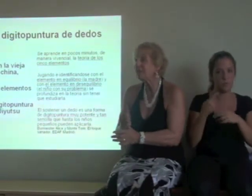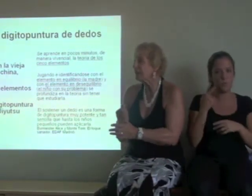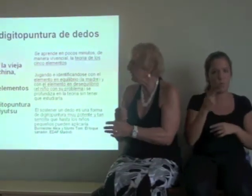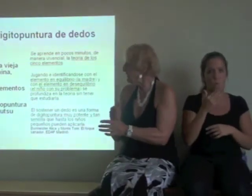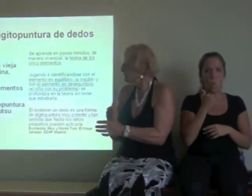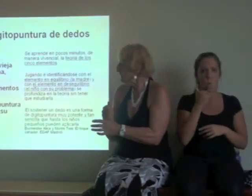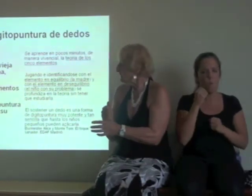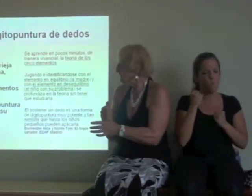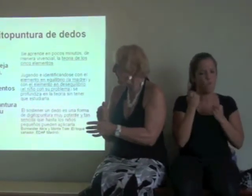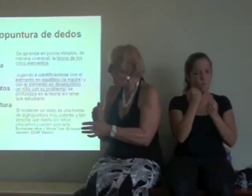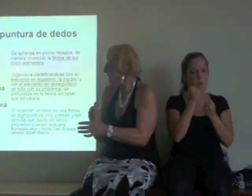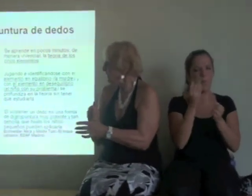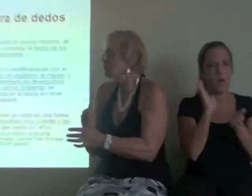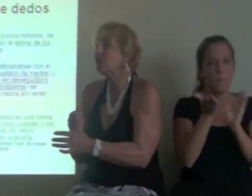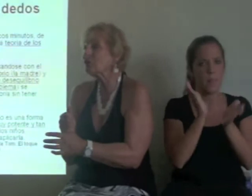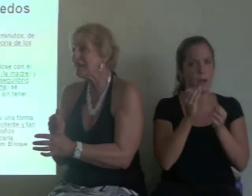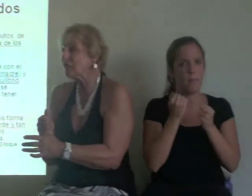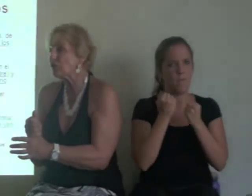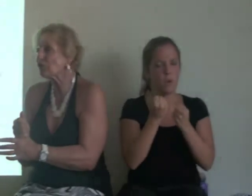esto de trabajar con los dedos.